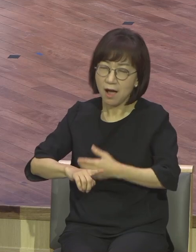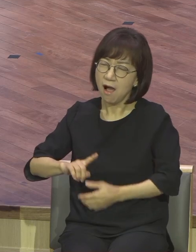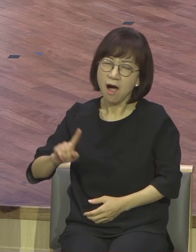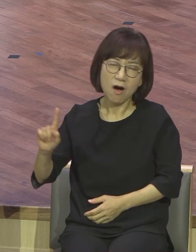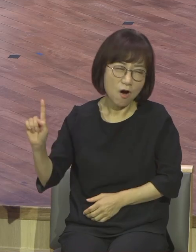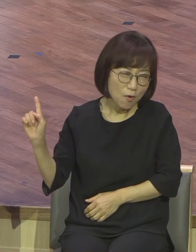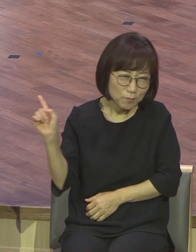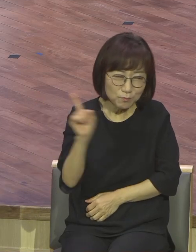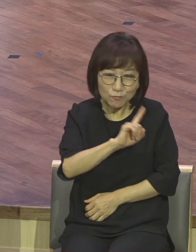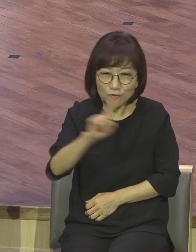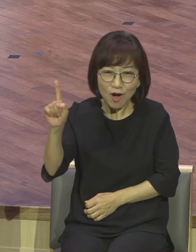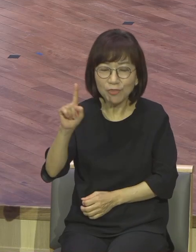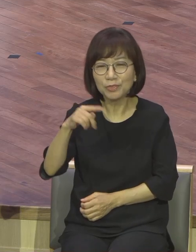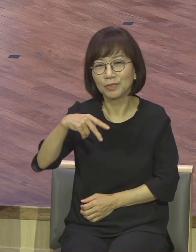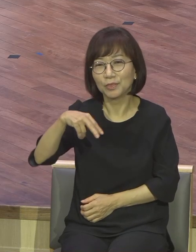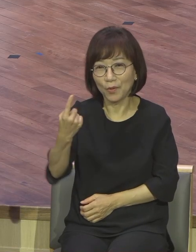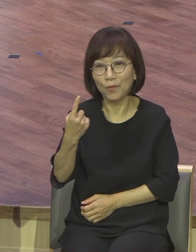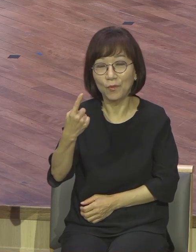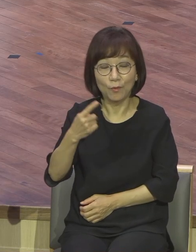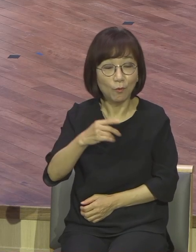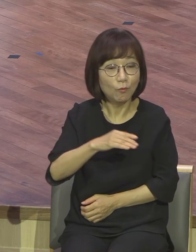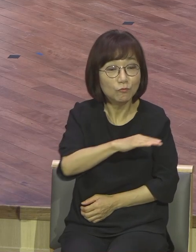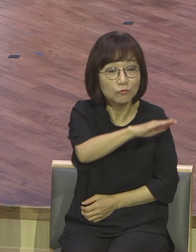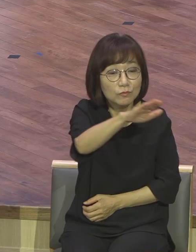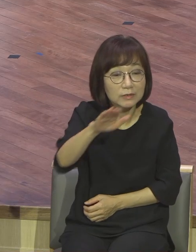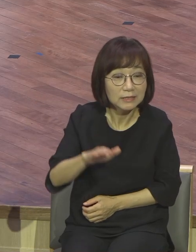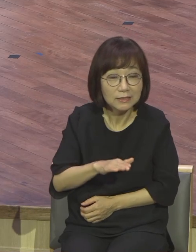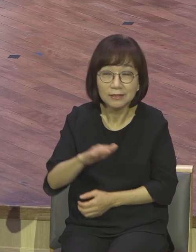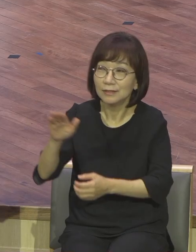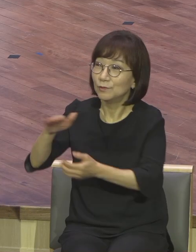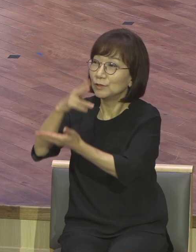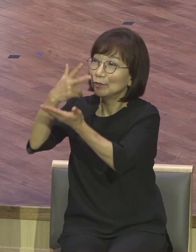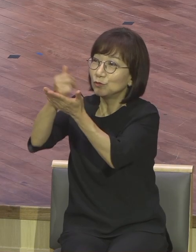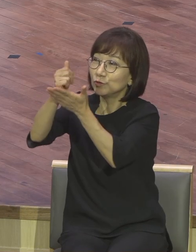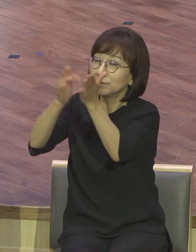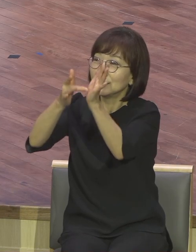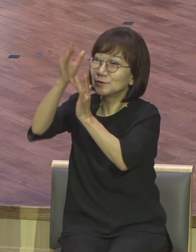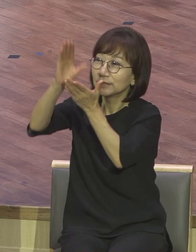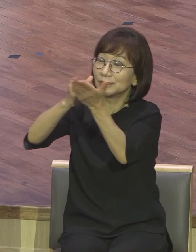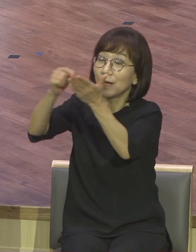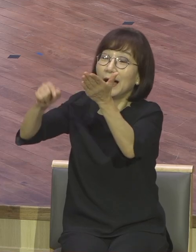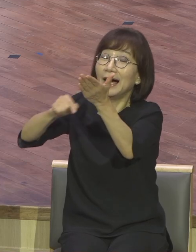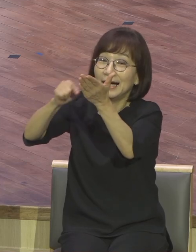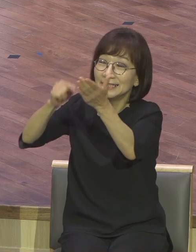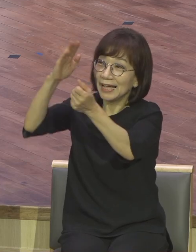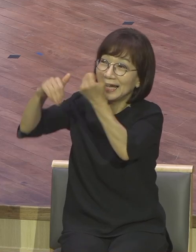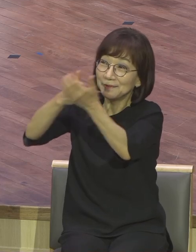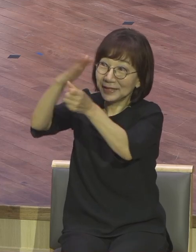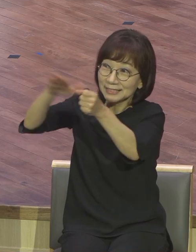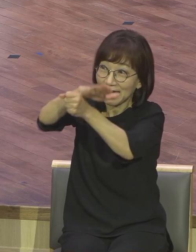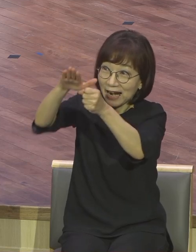필요물이라도 우리를 우리 주 그리스도 예수 안에 있는 하나님의 사랑에서 끊을 수